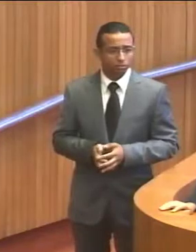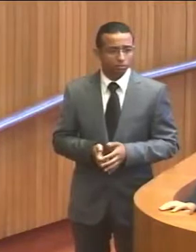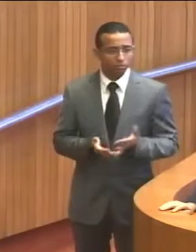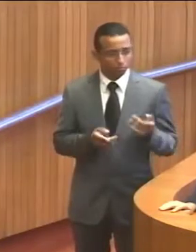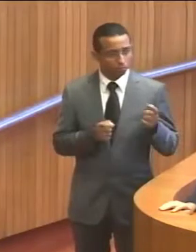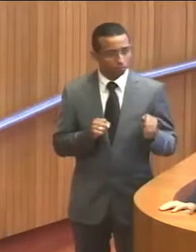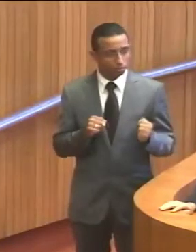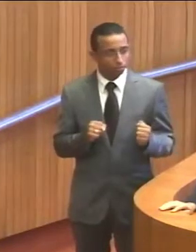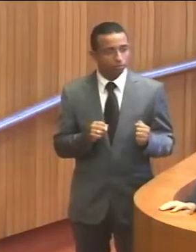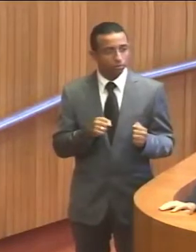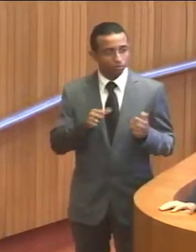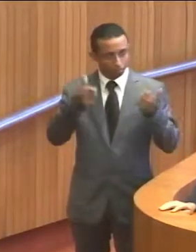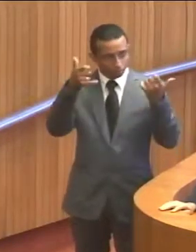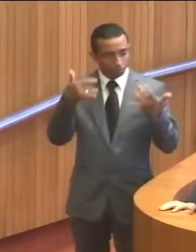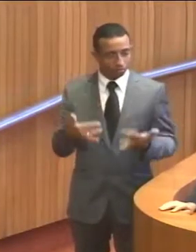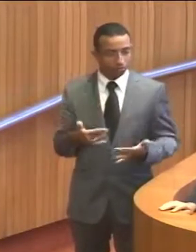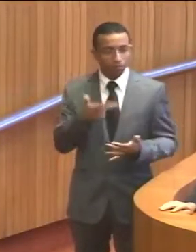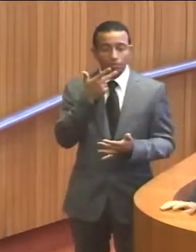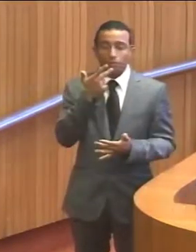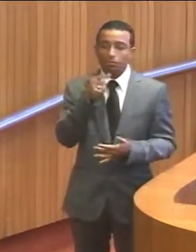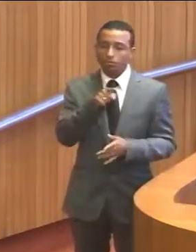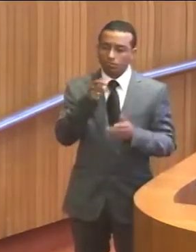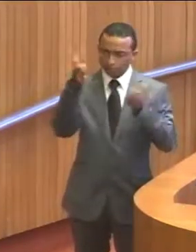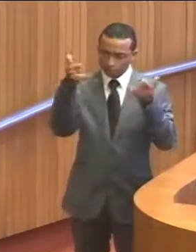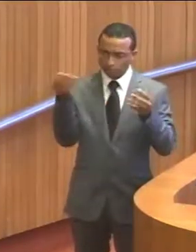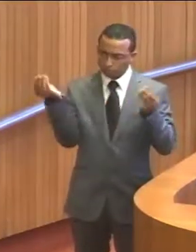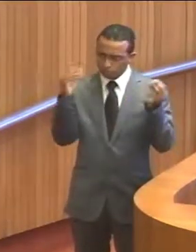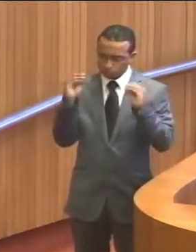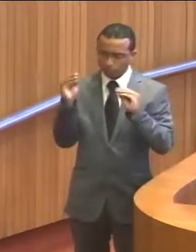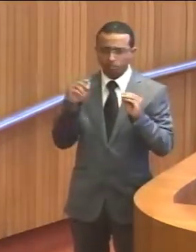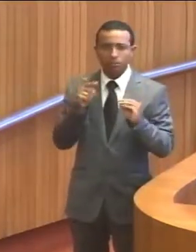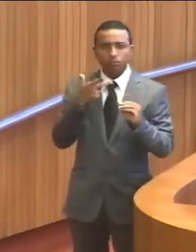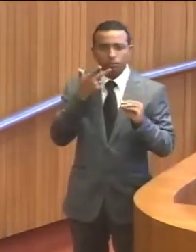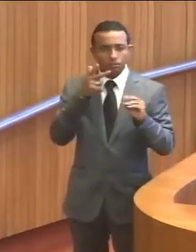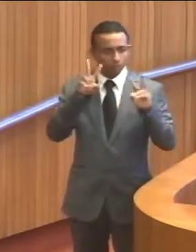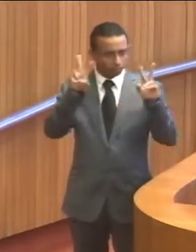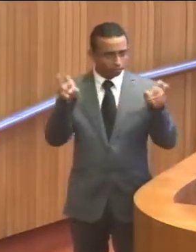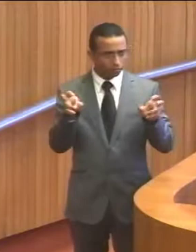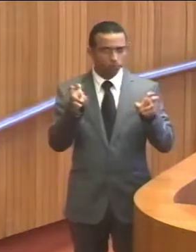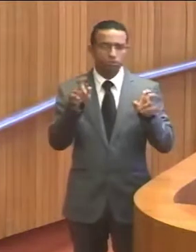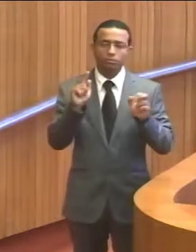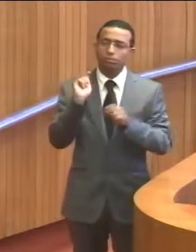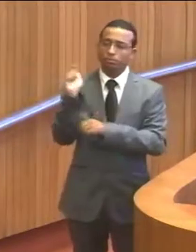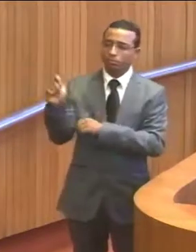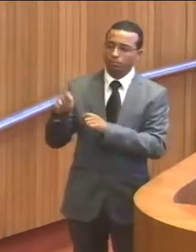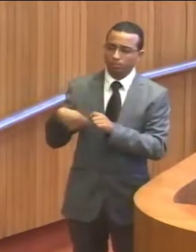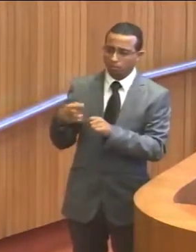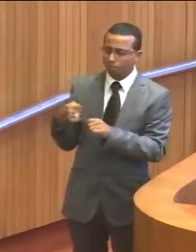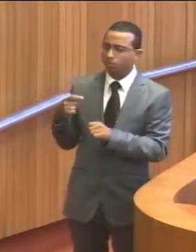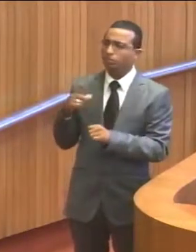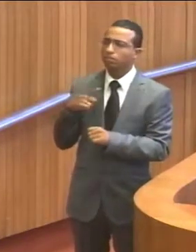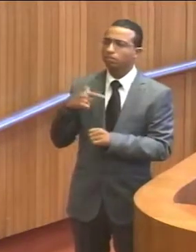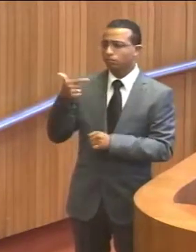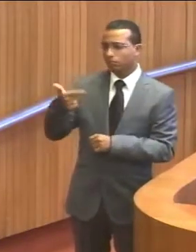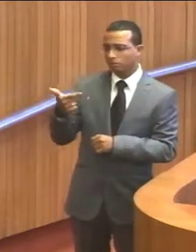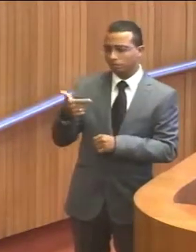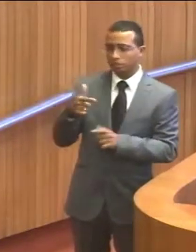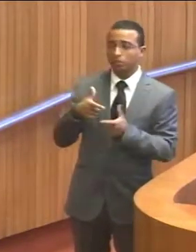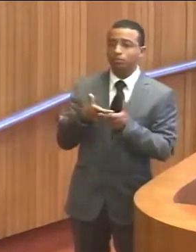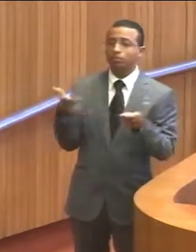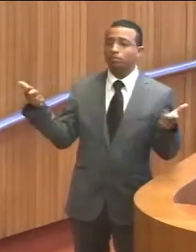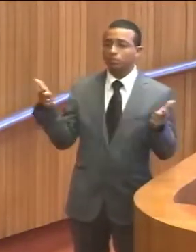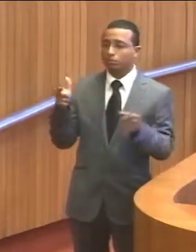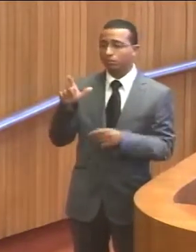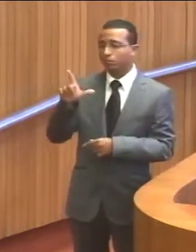Poderia ter sido. Mas Vossa Excelência traz elementos importantes e eu queria citar a questão da pesca. A pesca. Nós temos o segundo maior litoral,